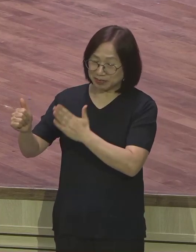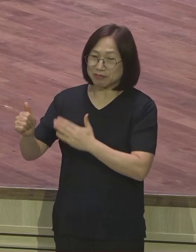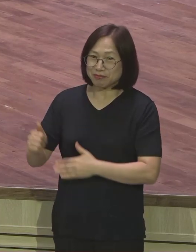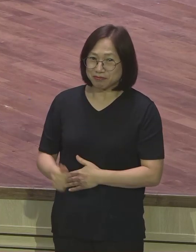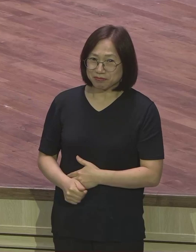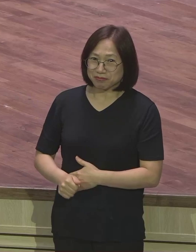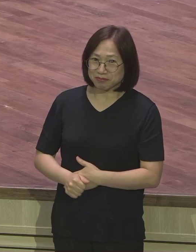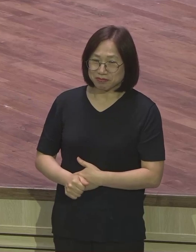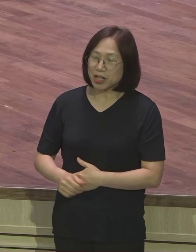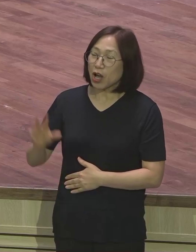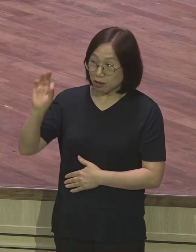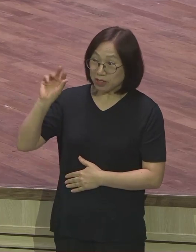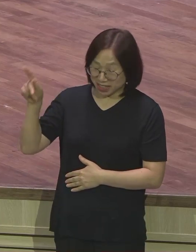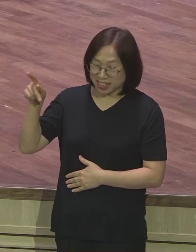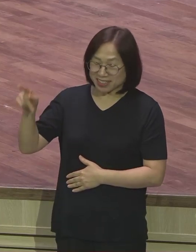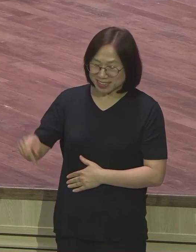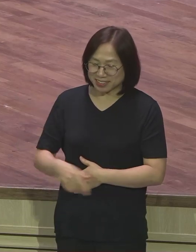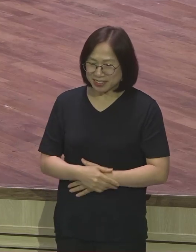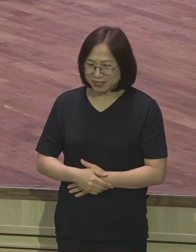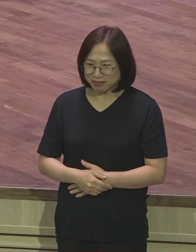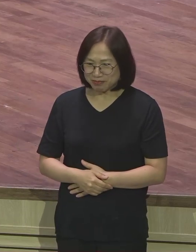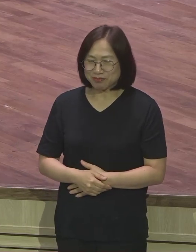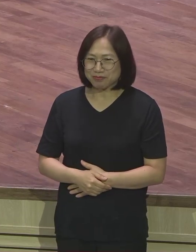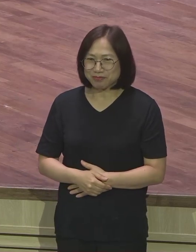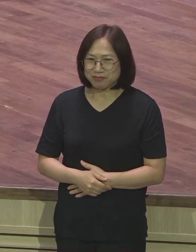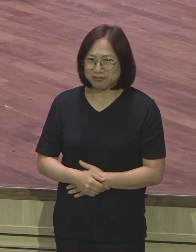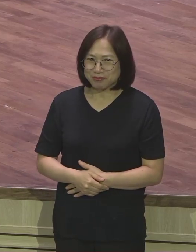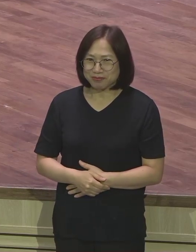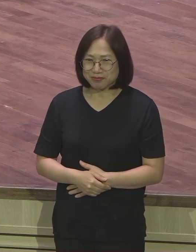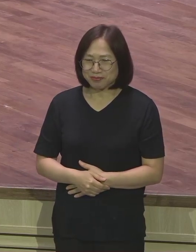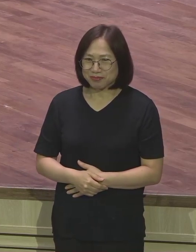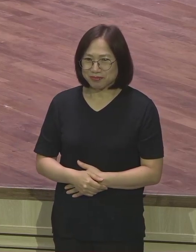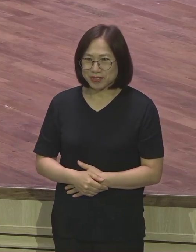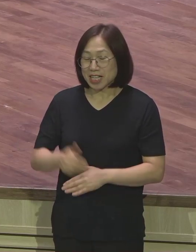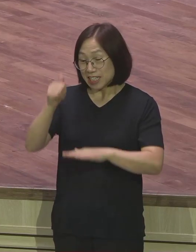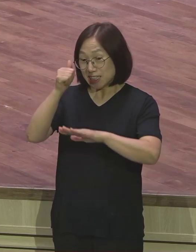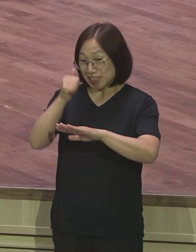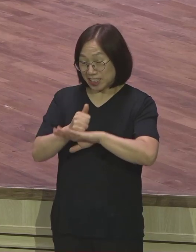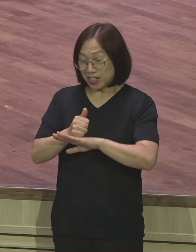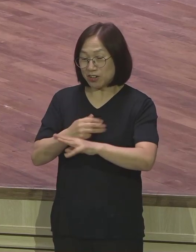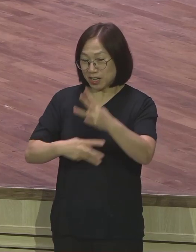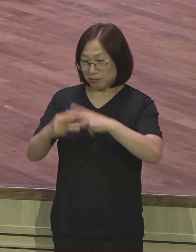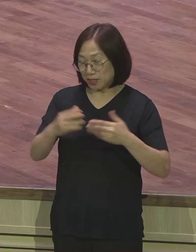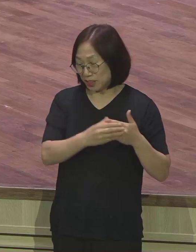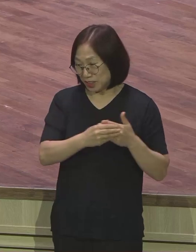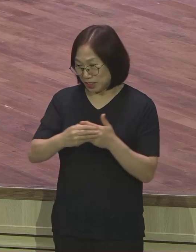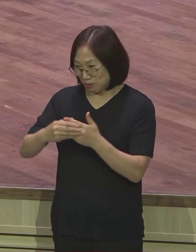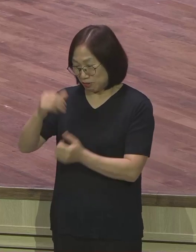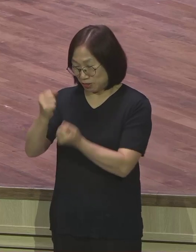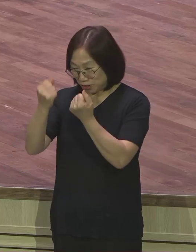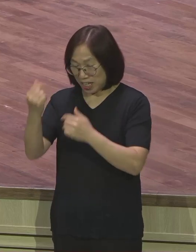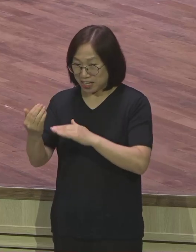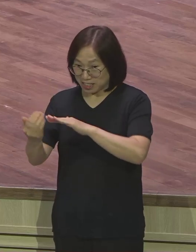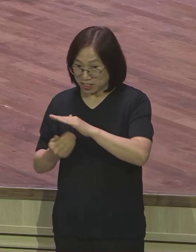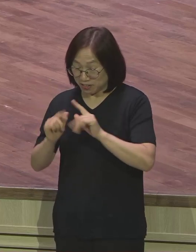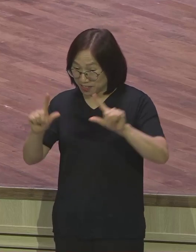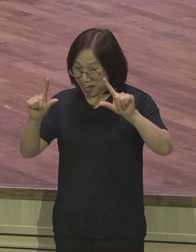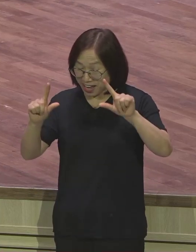거라고 또 얘기하더라고요. 그렇게 알고 있었습니다. 드디어 랩몬트 리더 수련회 랩몬트 전날 각 가정에 문자가